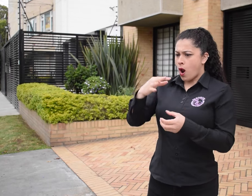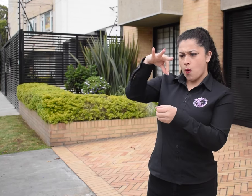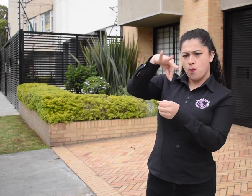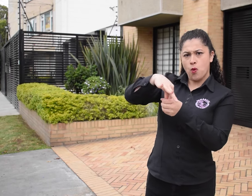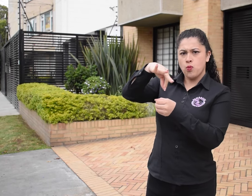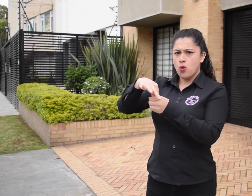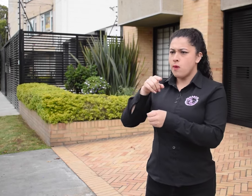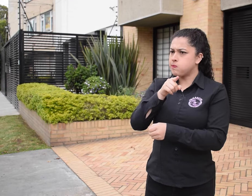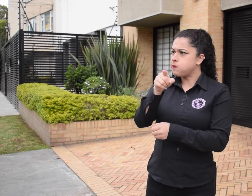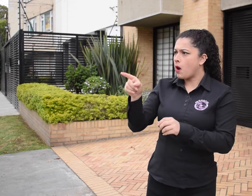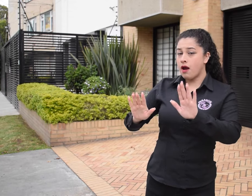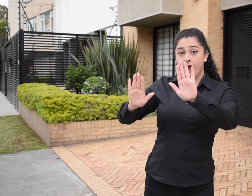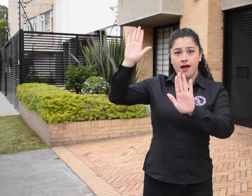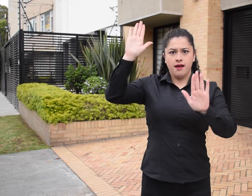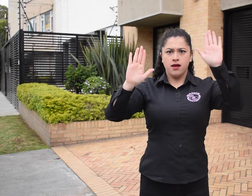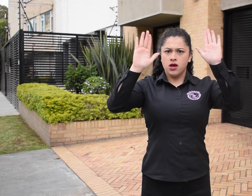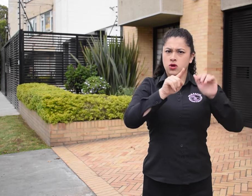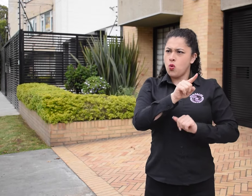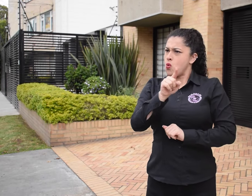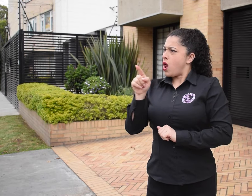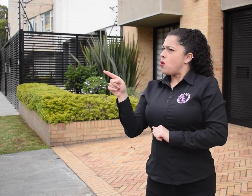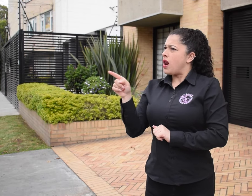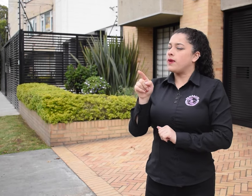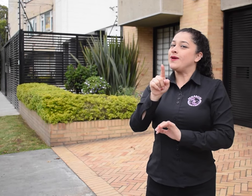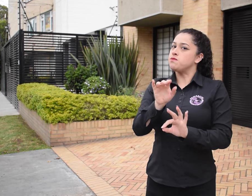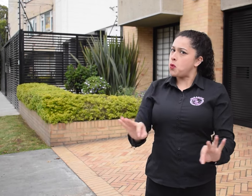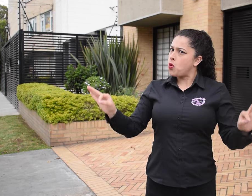¿Ya conoces los candidatos de tu región y sus propuestas?